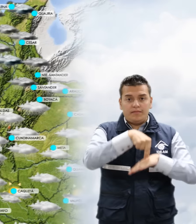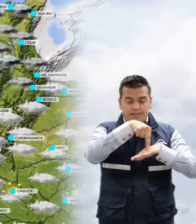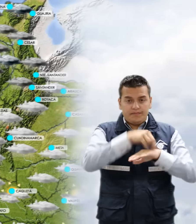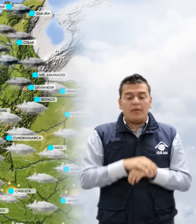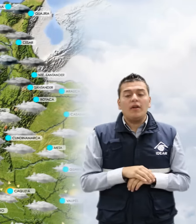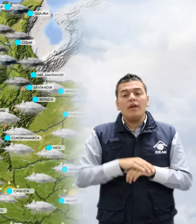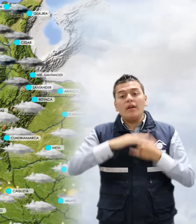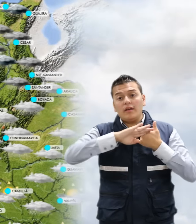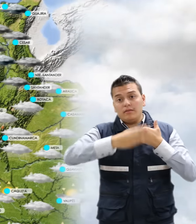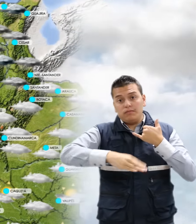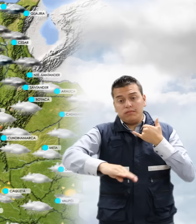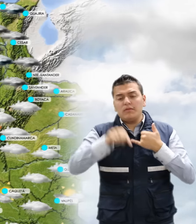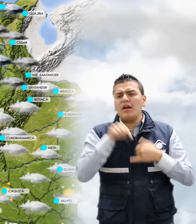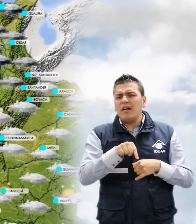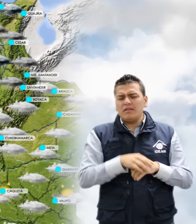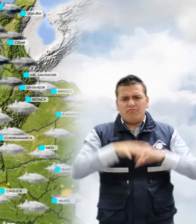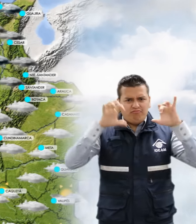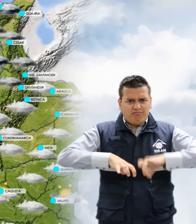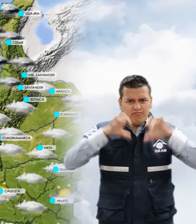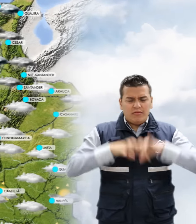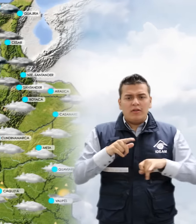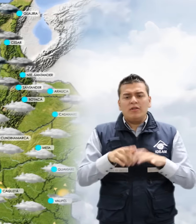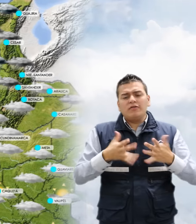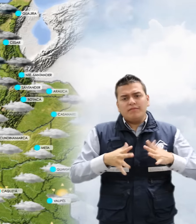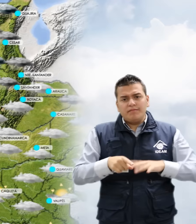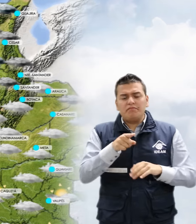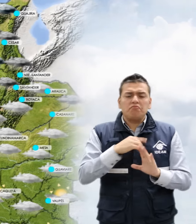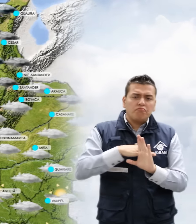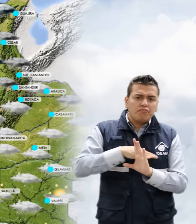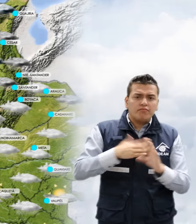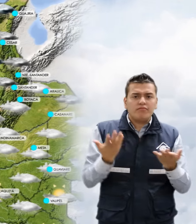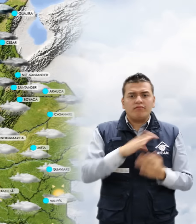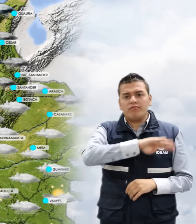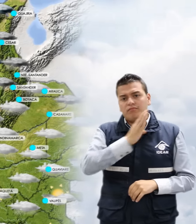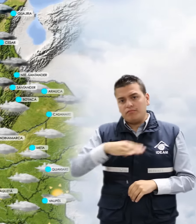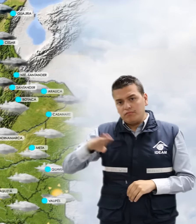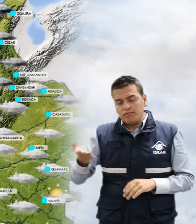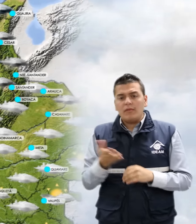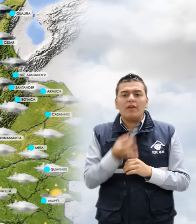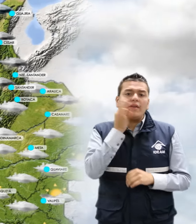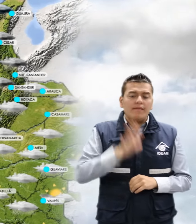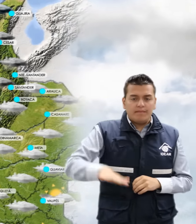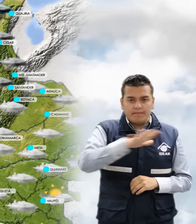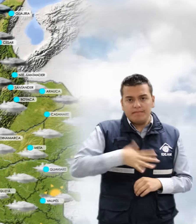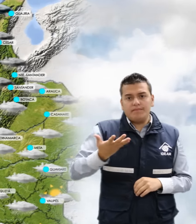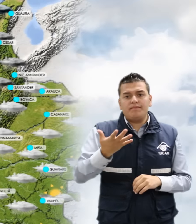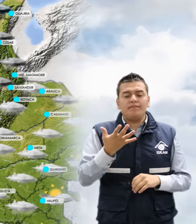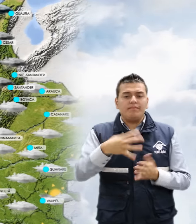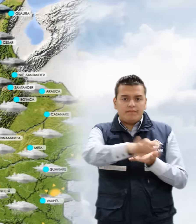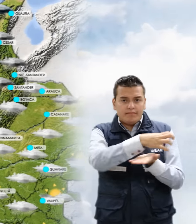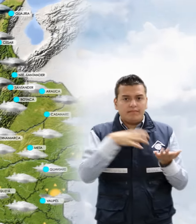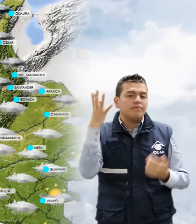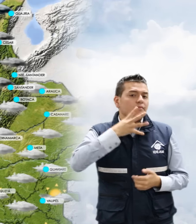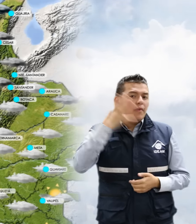la región andina se prevén precipitaciones de carácter ligero a moderado en Antioquia, el eje cafetero, Los Santanderes y zonas